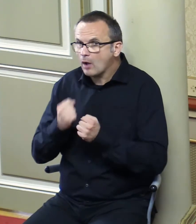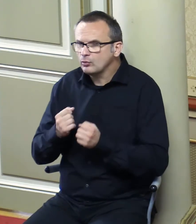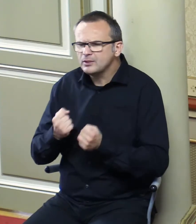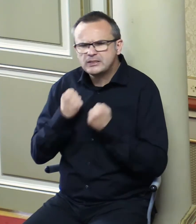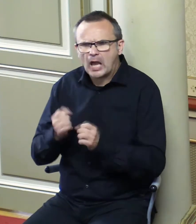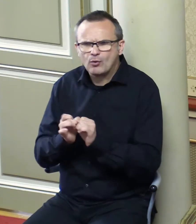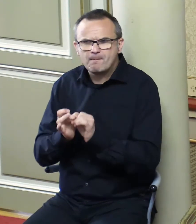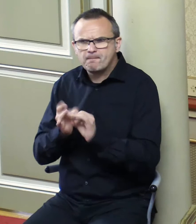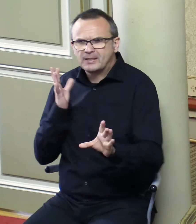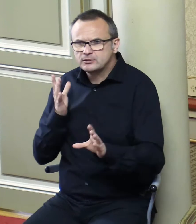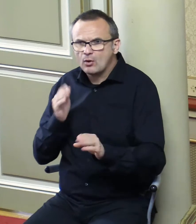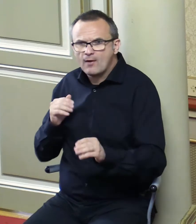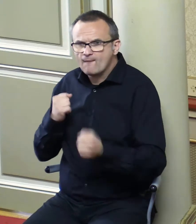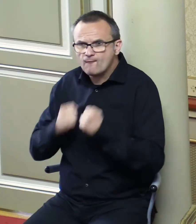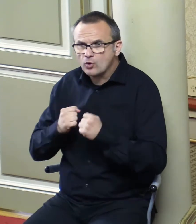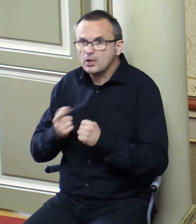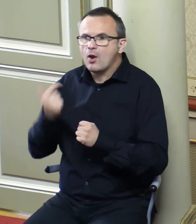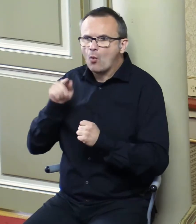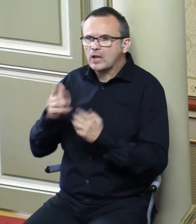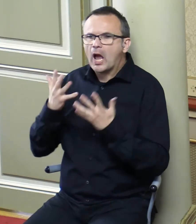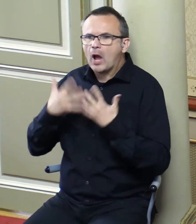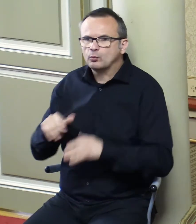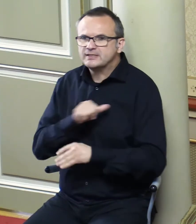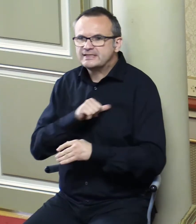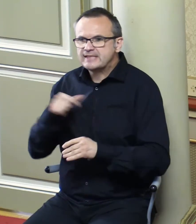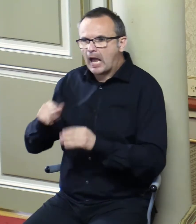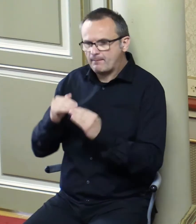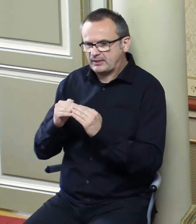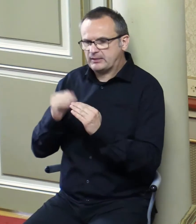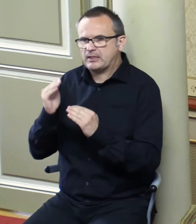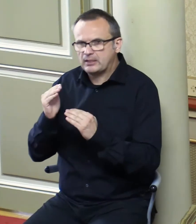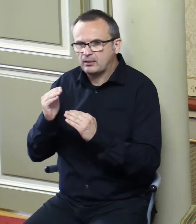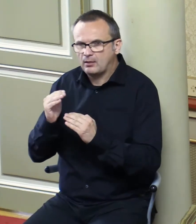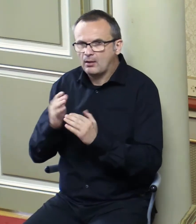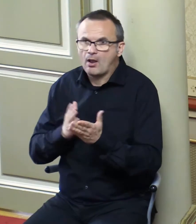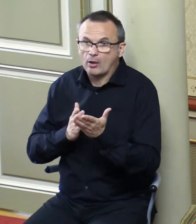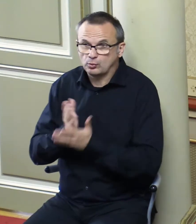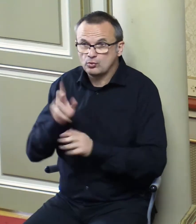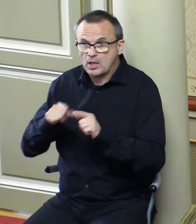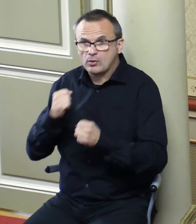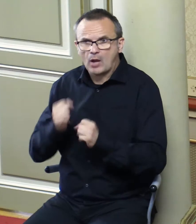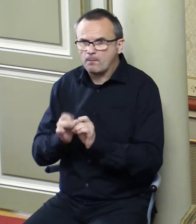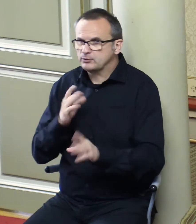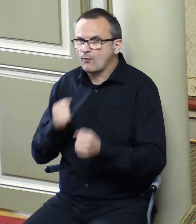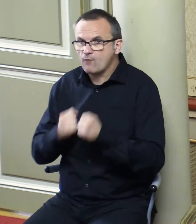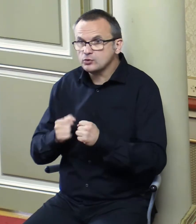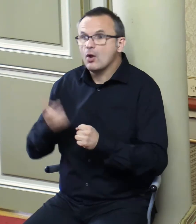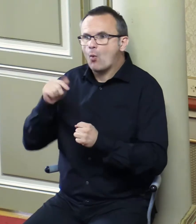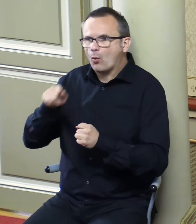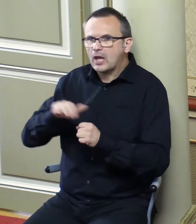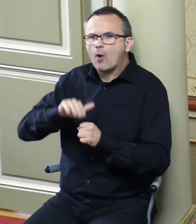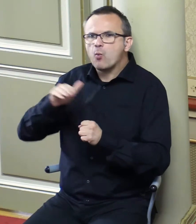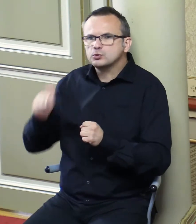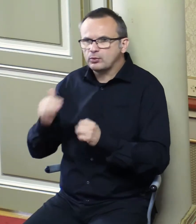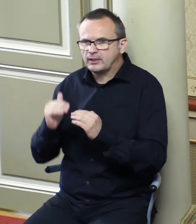brzinu, automatski po tome. Znači, onda ono, ako neko ide sa puno većim brzinom, onda se digne uspornika, onda